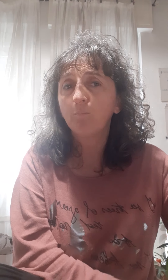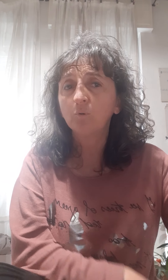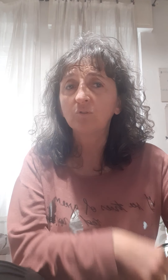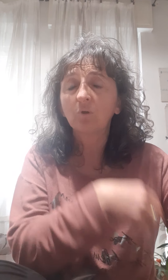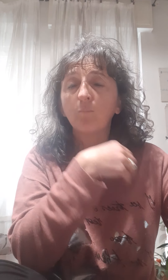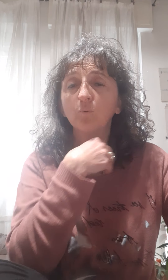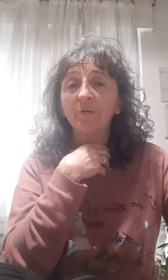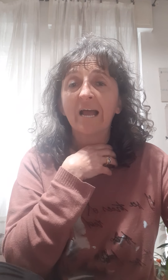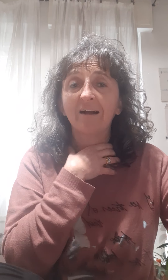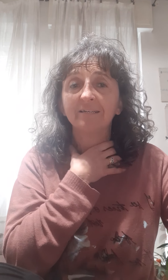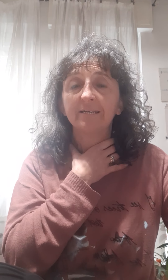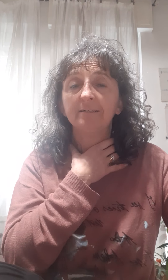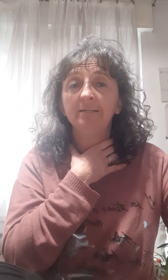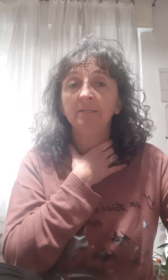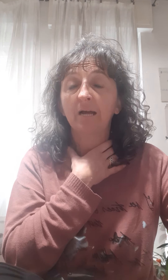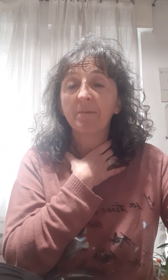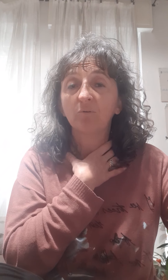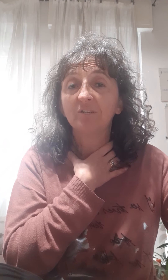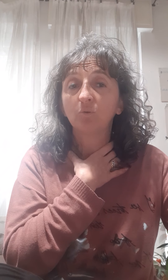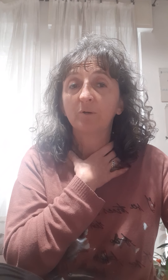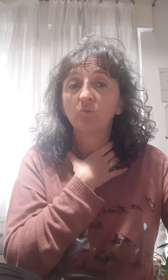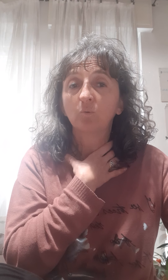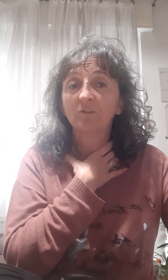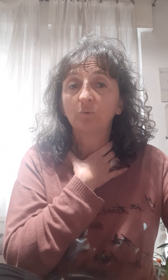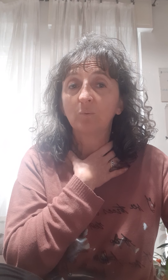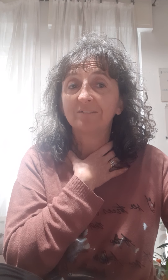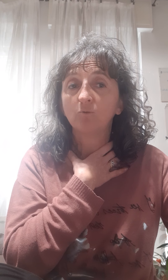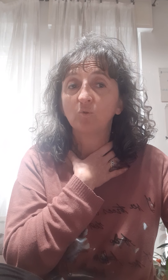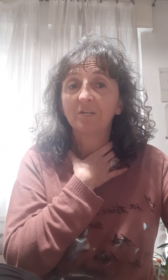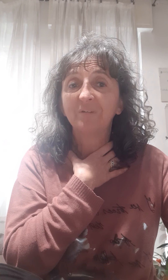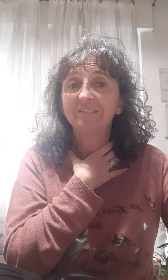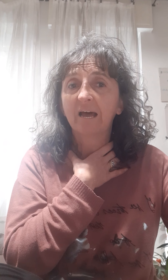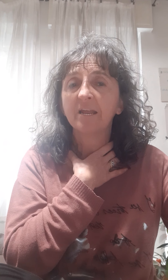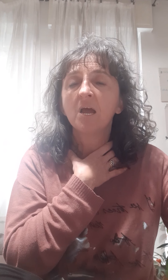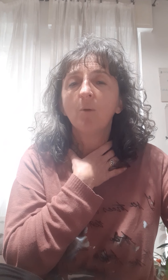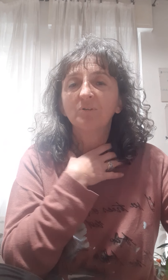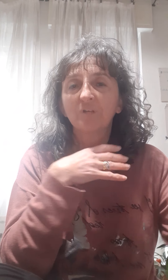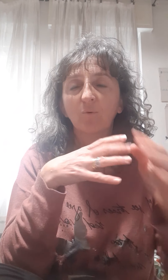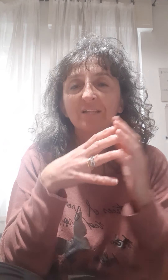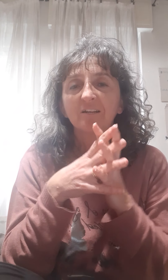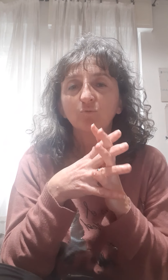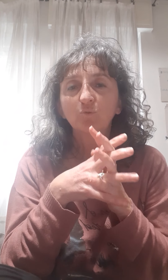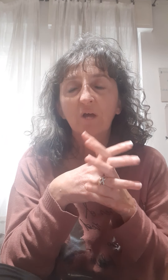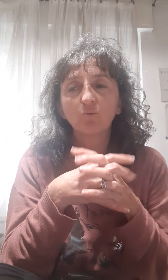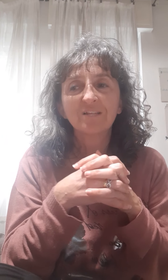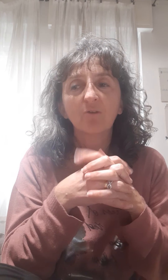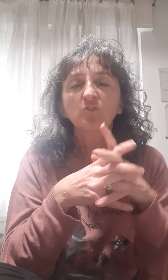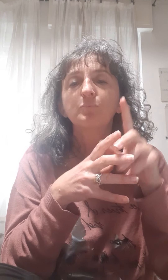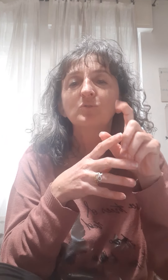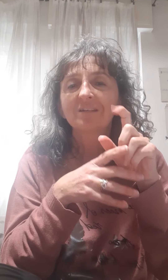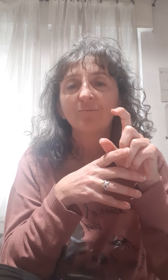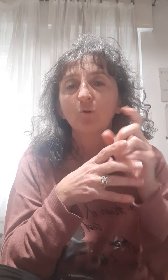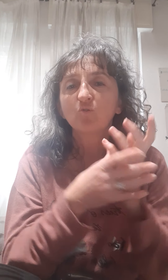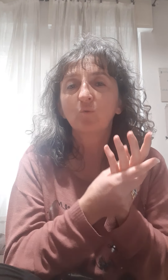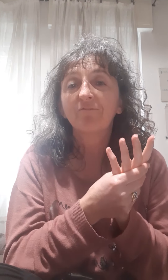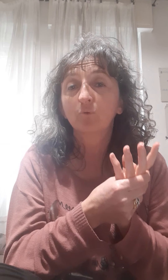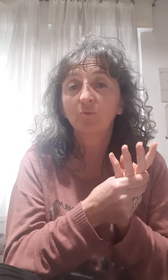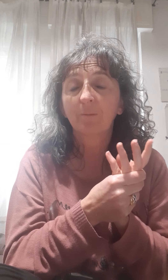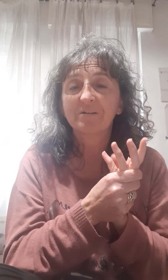disintossicarci. Oppure anche, abbiamo detto, quanto riguarda l'uso alimentare, possiamo andare a usarlo spruzzandolo sulla frutta, per